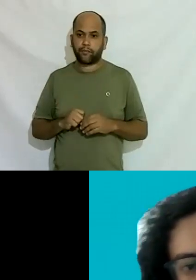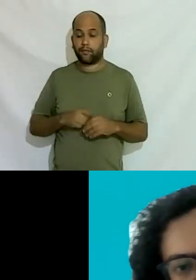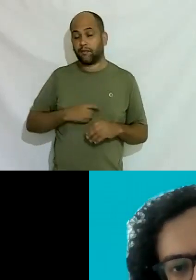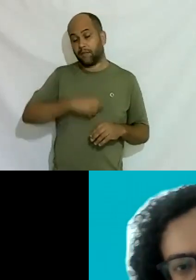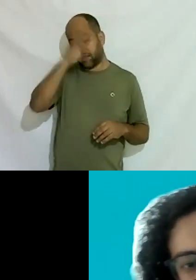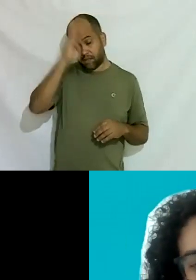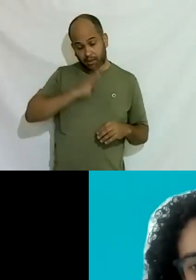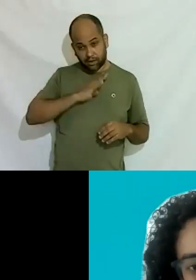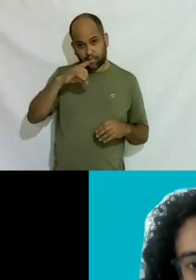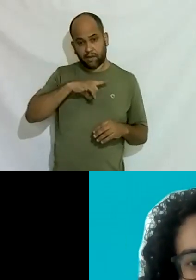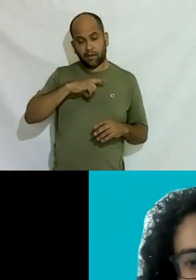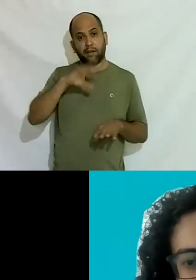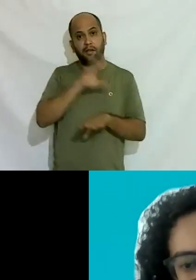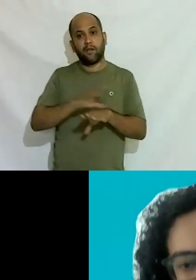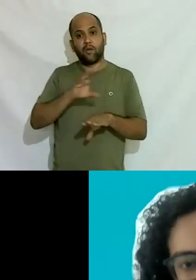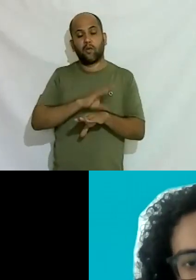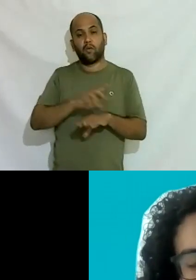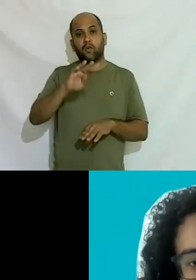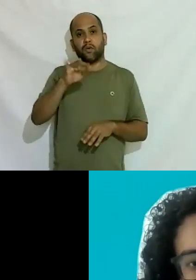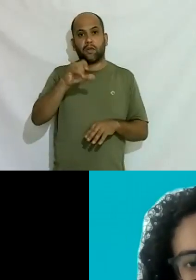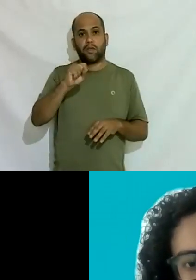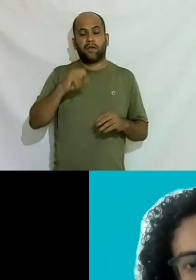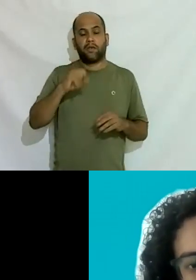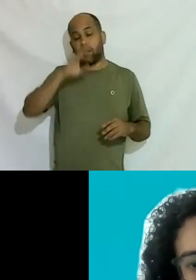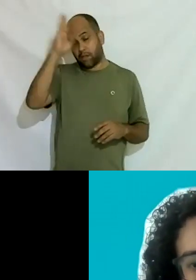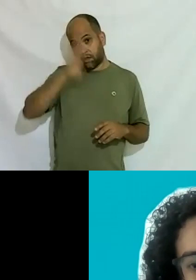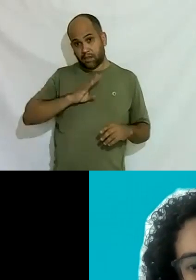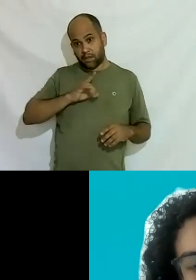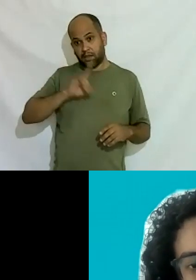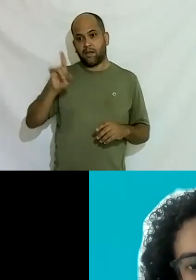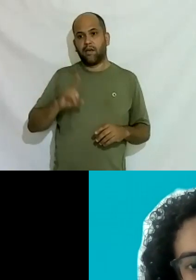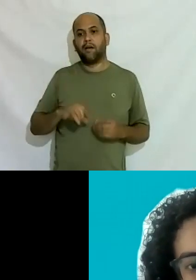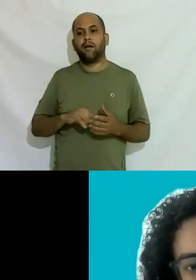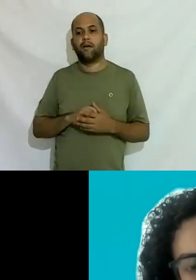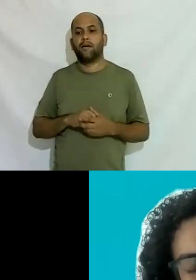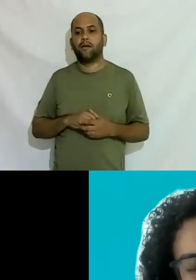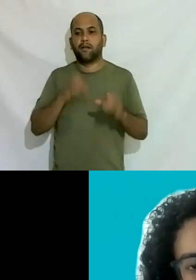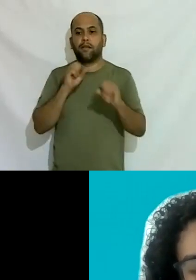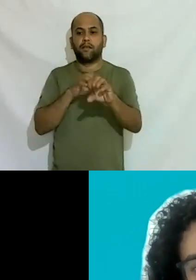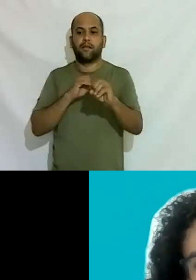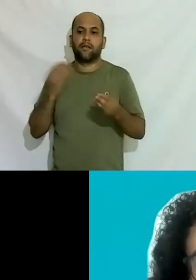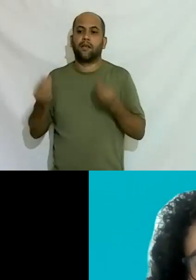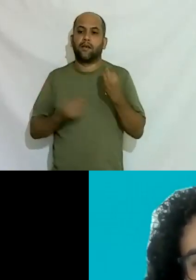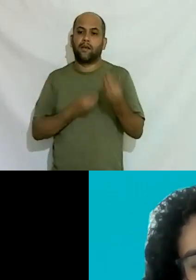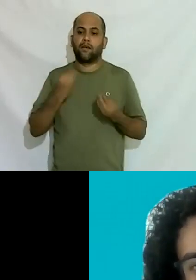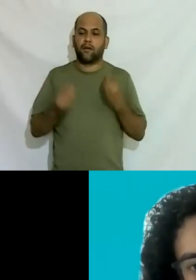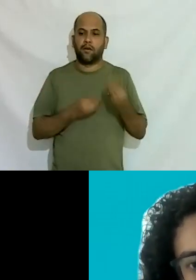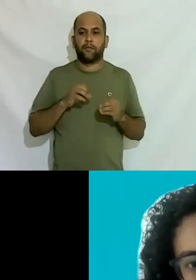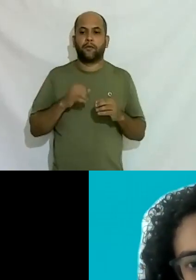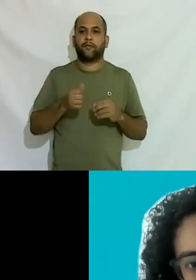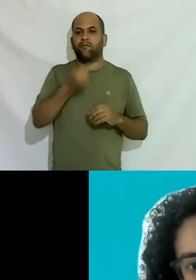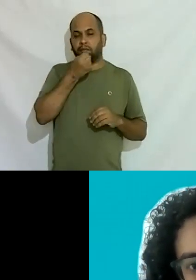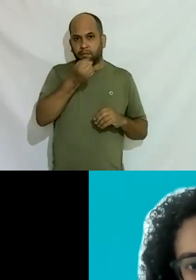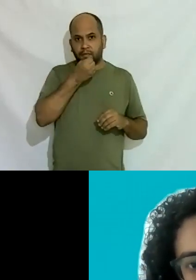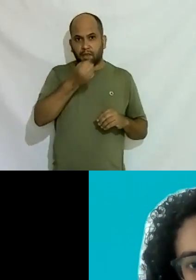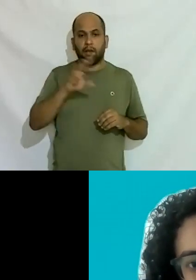muita tem curso para trans gratuito lá né transformação que ensina como se comportar em entrevista que ensina a usar